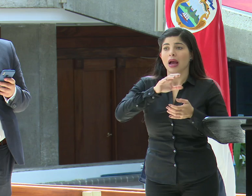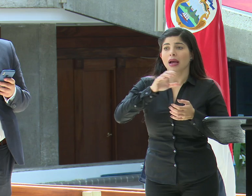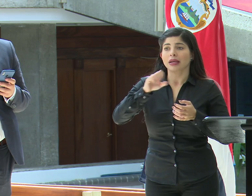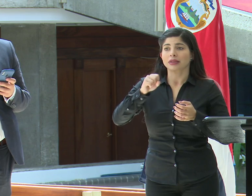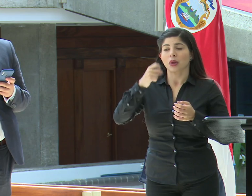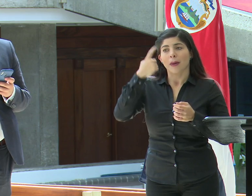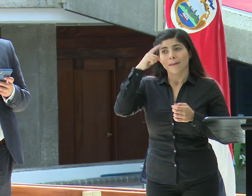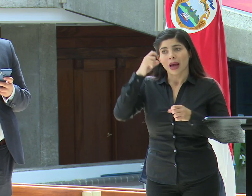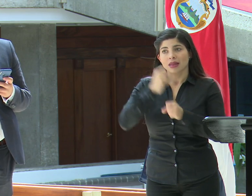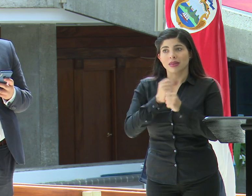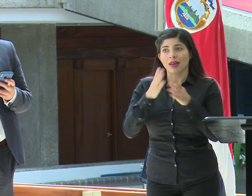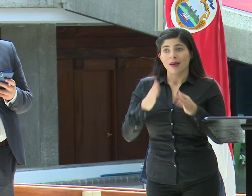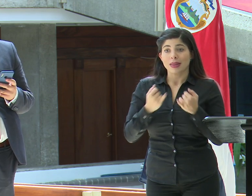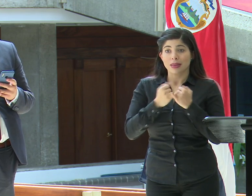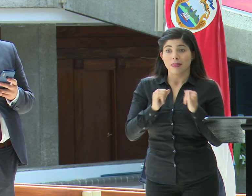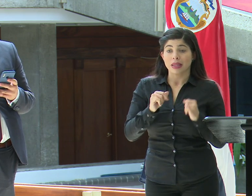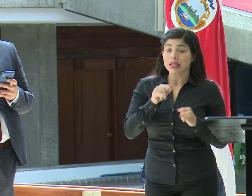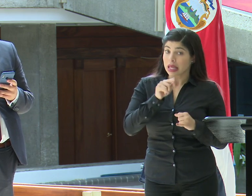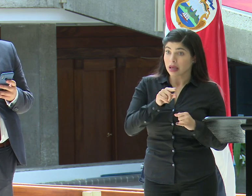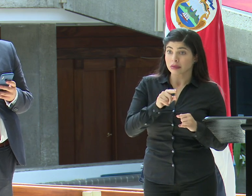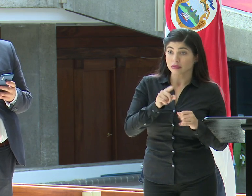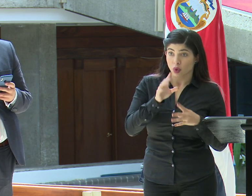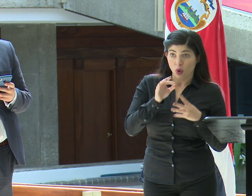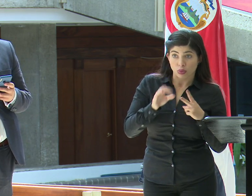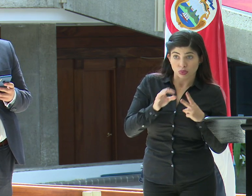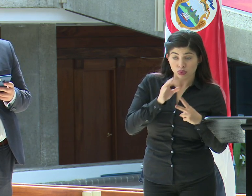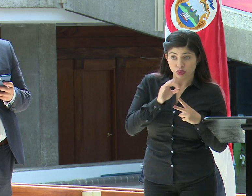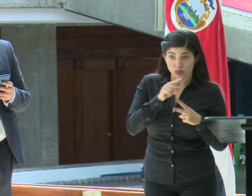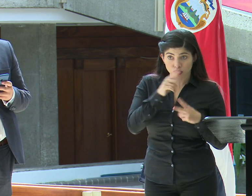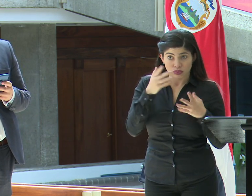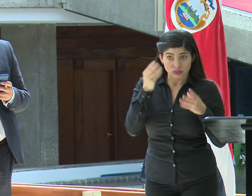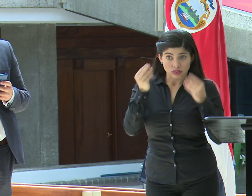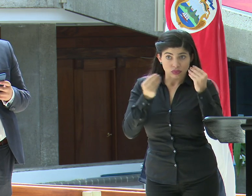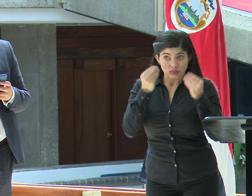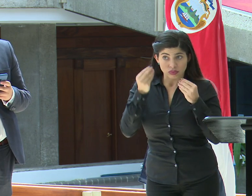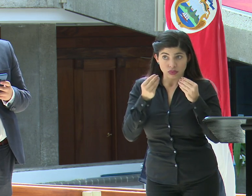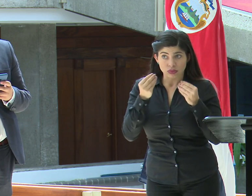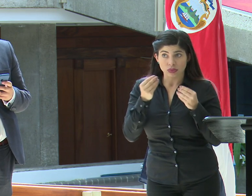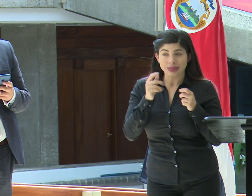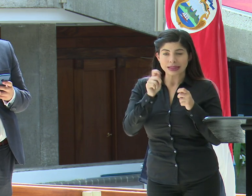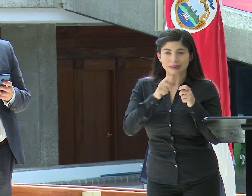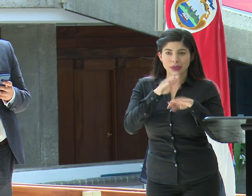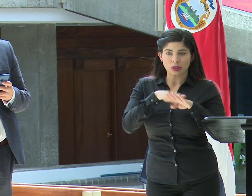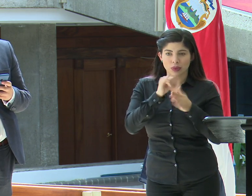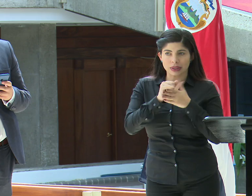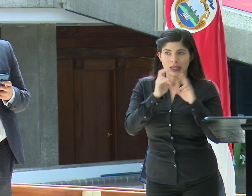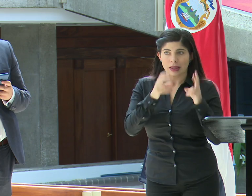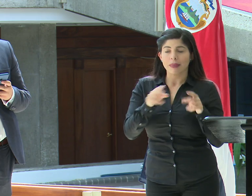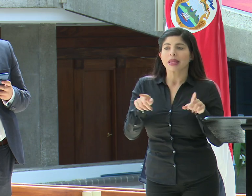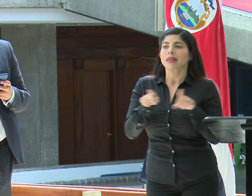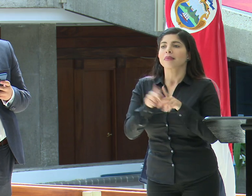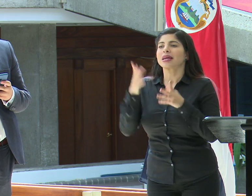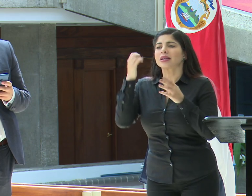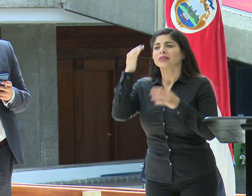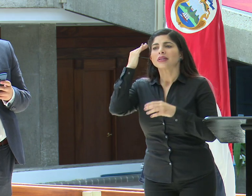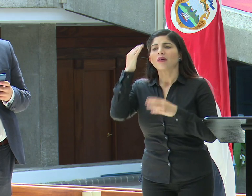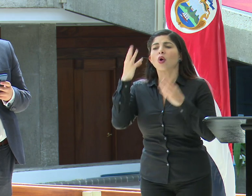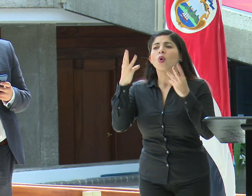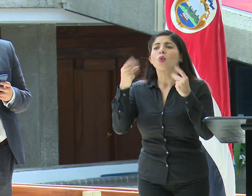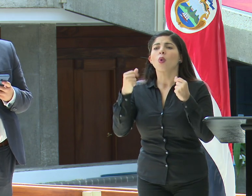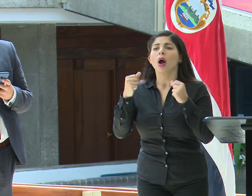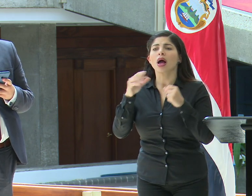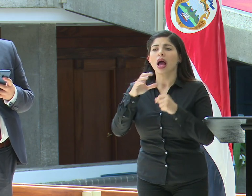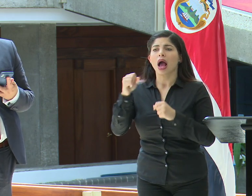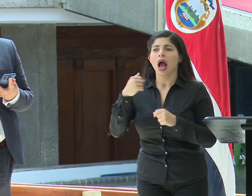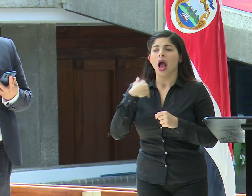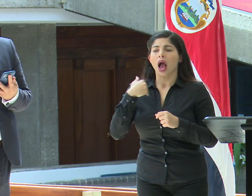independientes, si esa es o no una alternativa que han valorado específicamente sobre ese punto. Quisiera saber la capacidad que tiene la caja